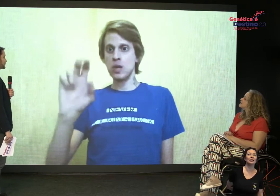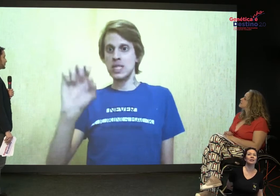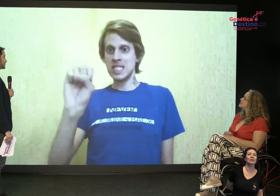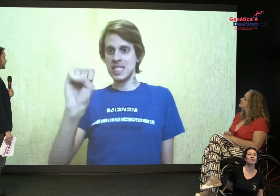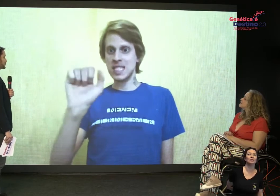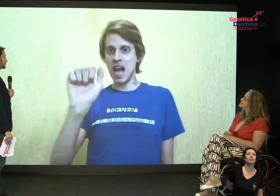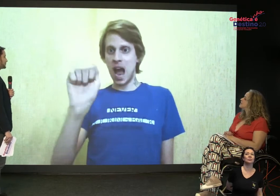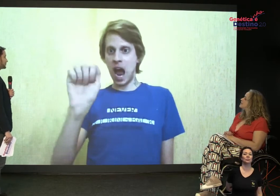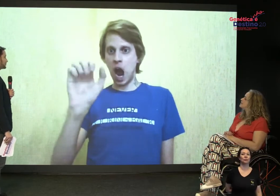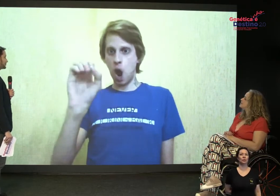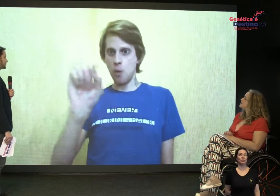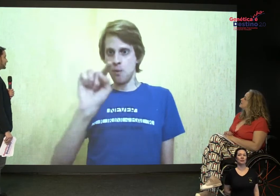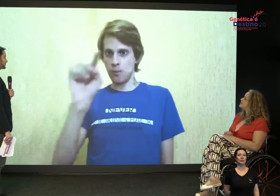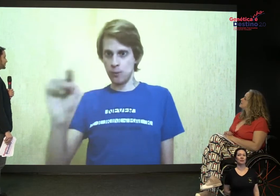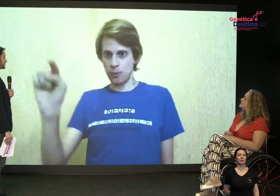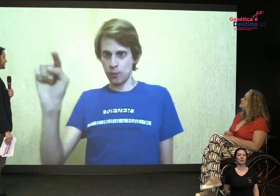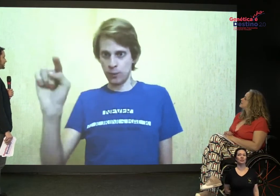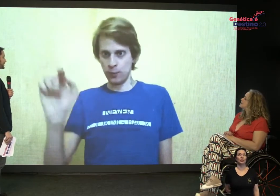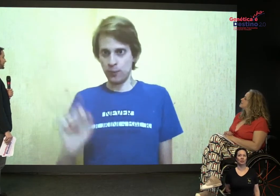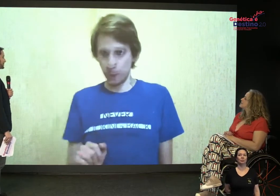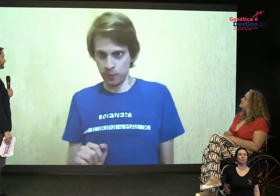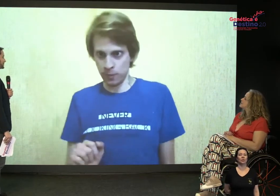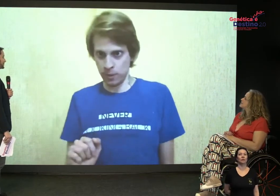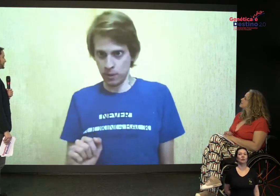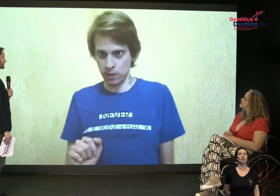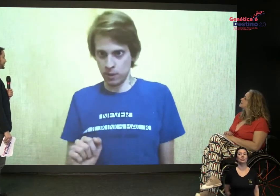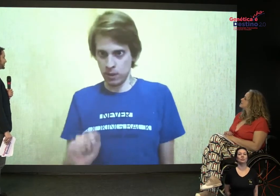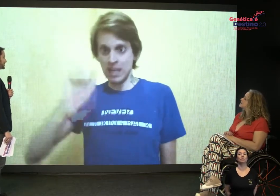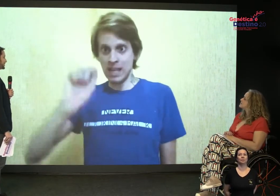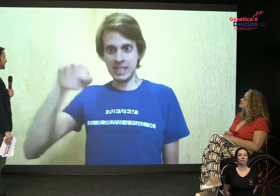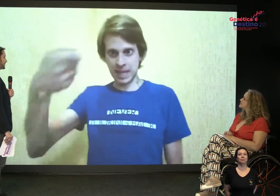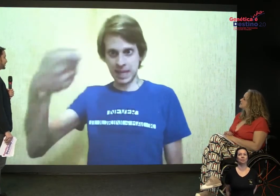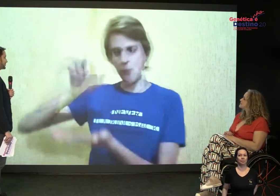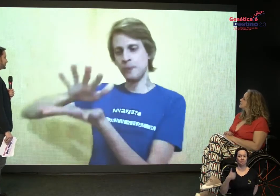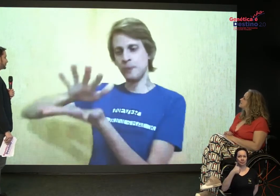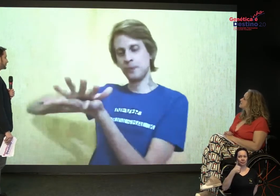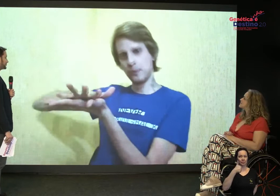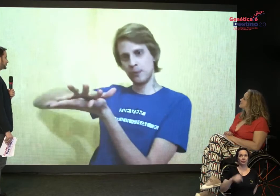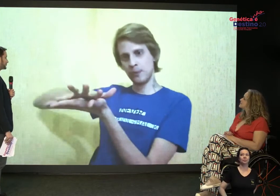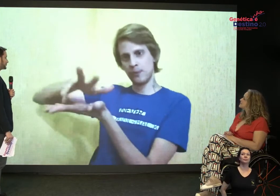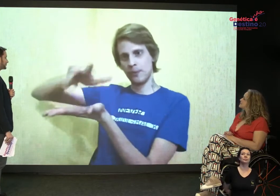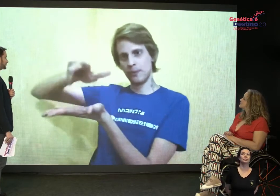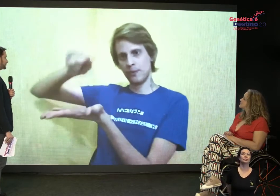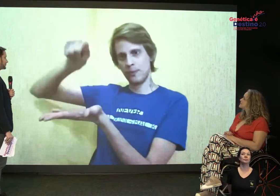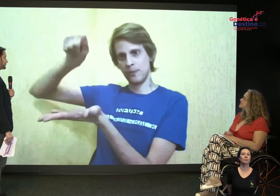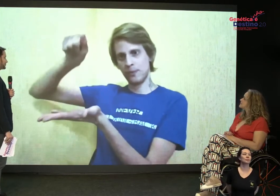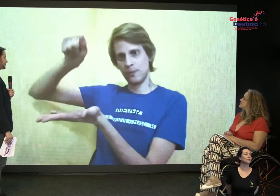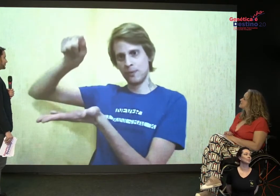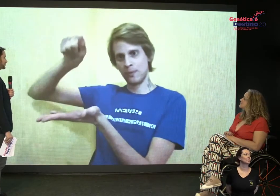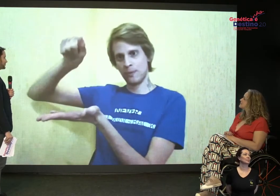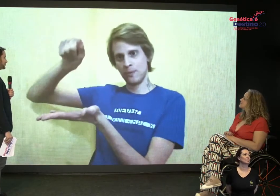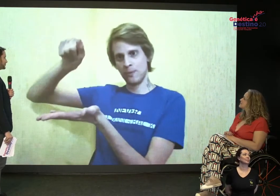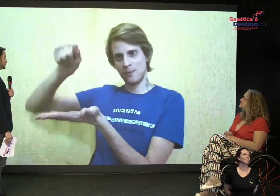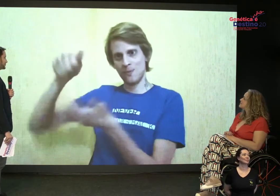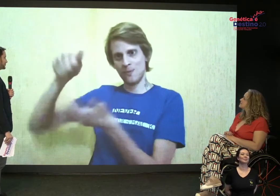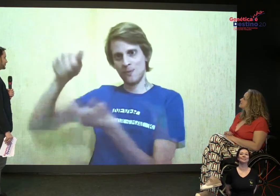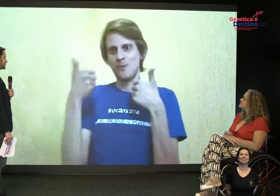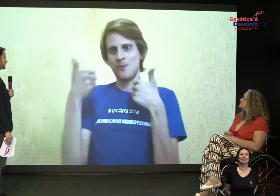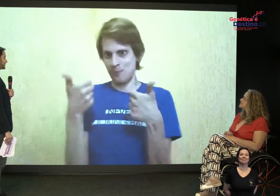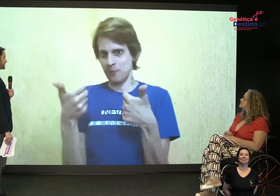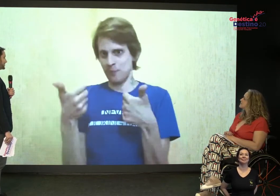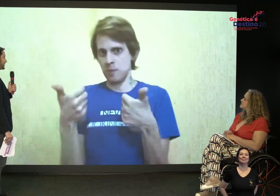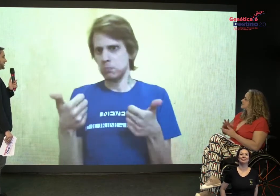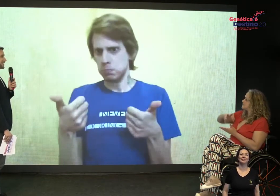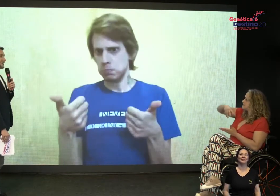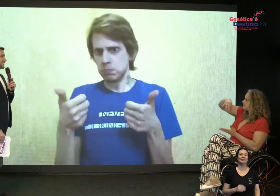Da inclusão. Está lindo. Da inclusão. Isso aí. Esse é o sinal do museu da inclusão. Olha que lindo.